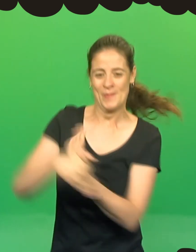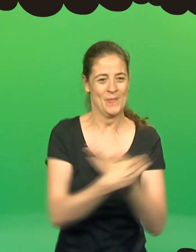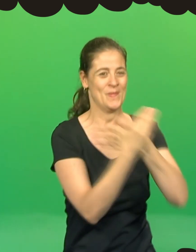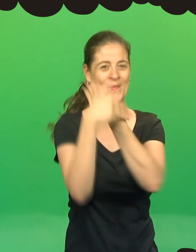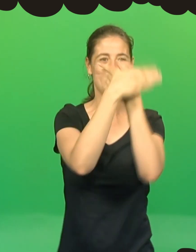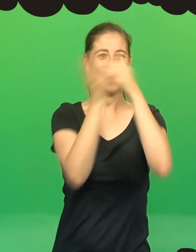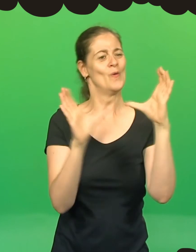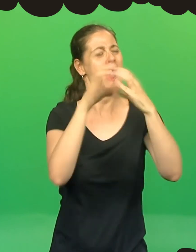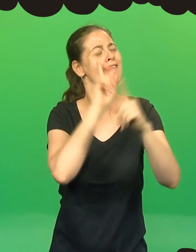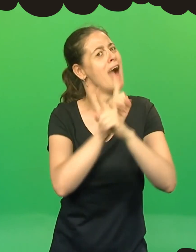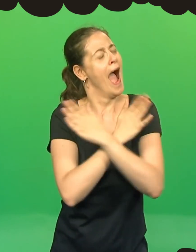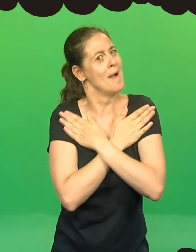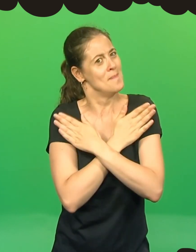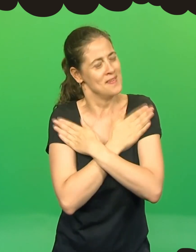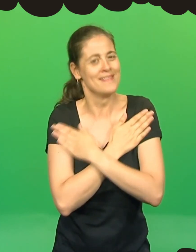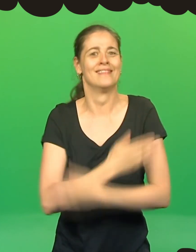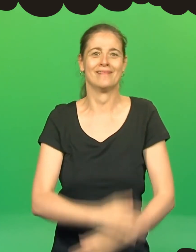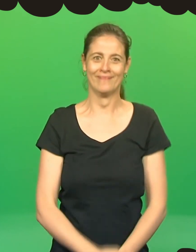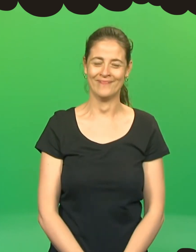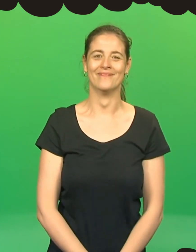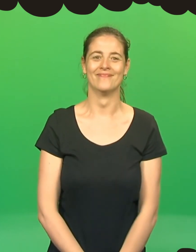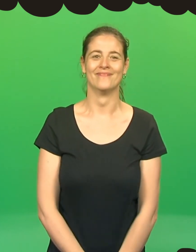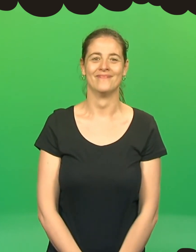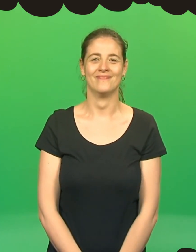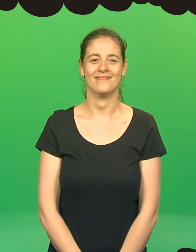eram todas amigas, enchendo os campos de cor por onde passavam.